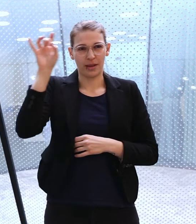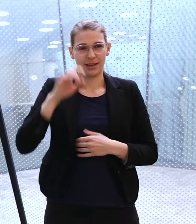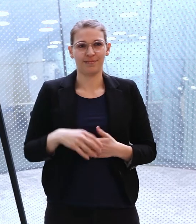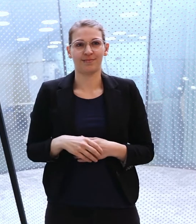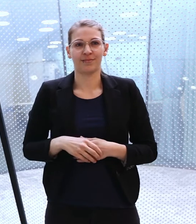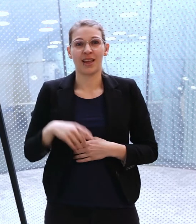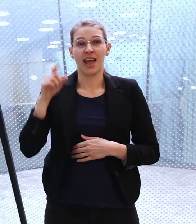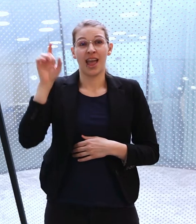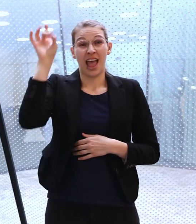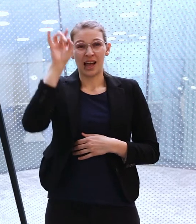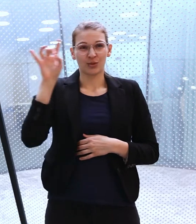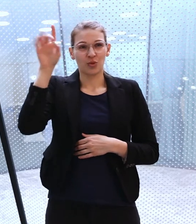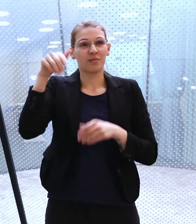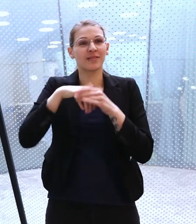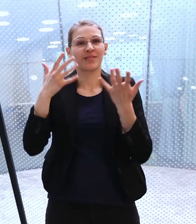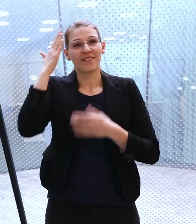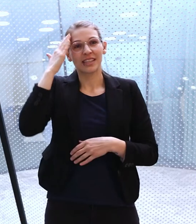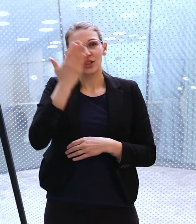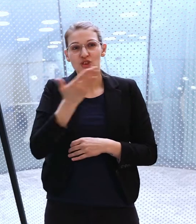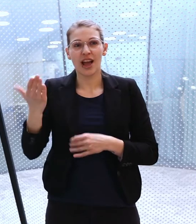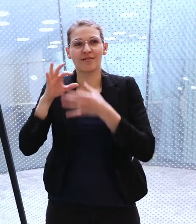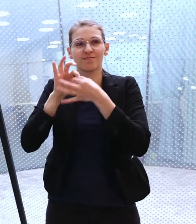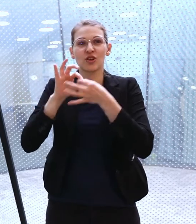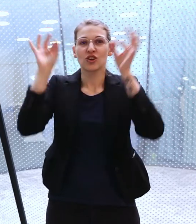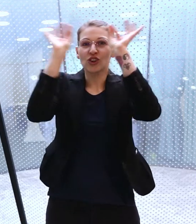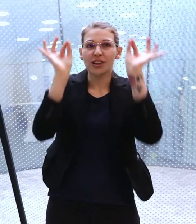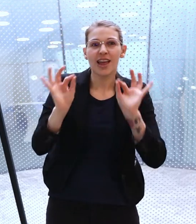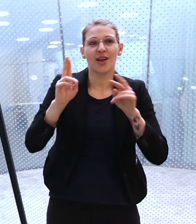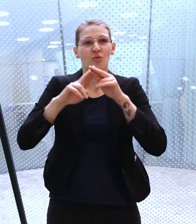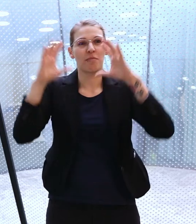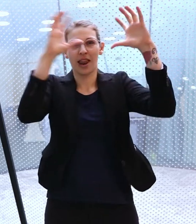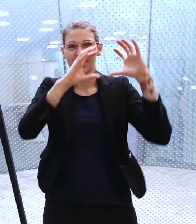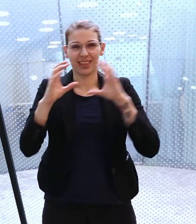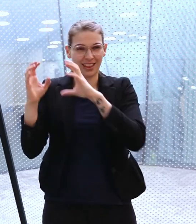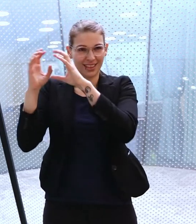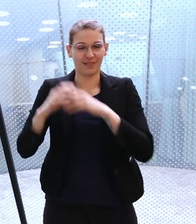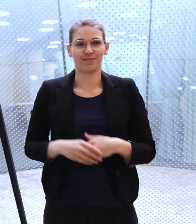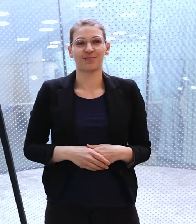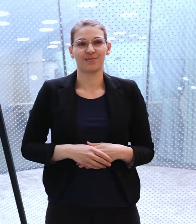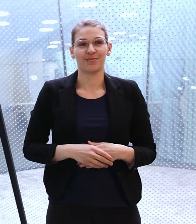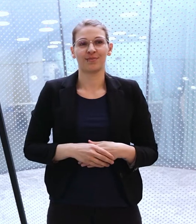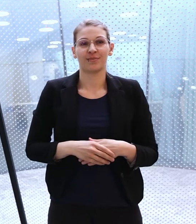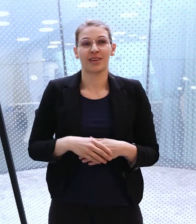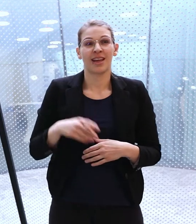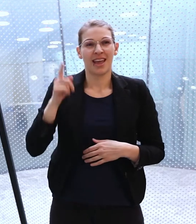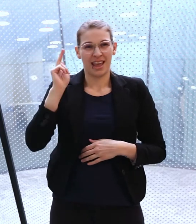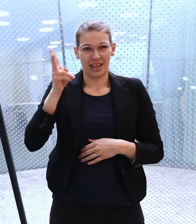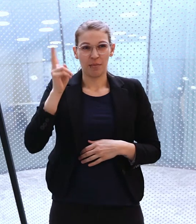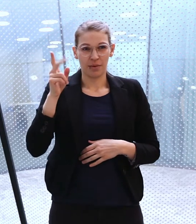Astronomie beschäftigt. Die Astronomie ist eine Wissenschaft, die sich mit Sternen und Planeten beschäftigt.